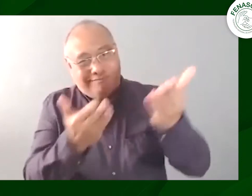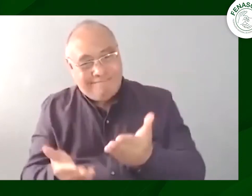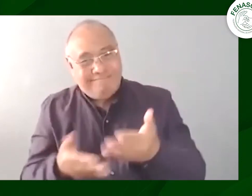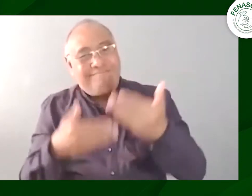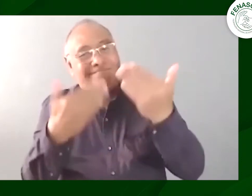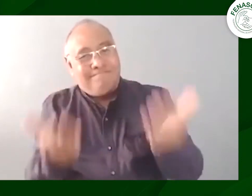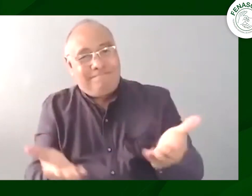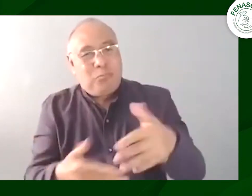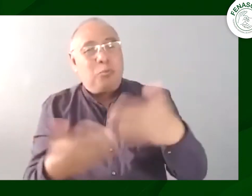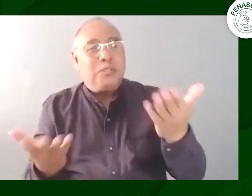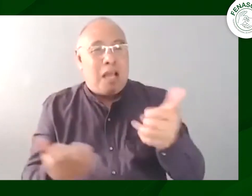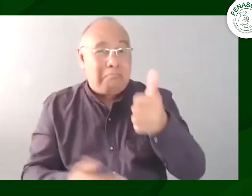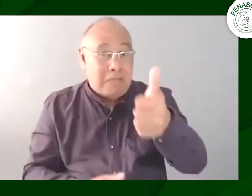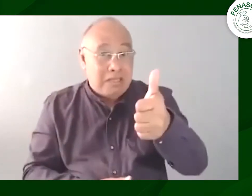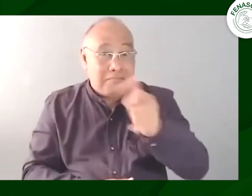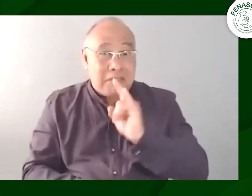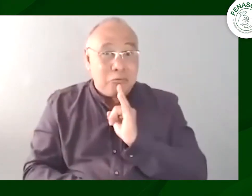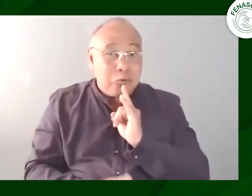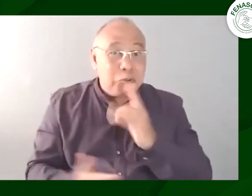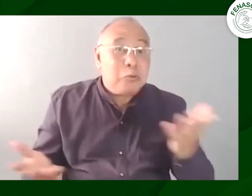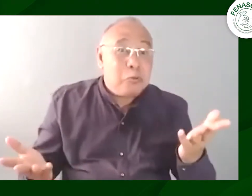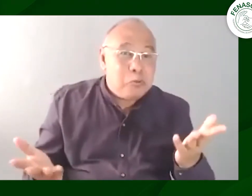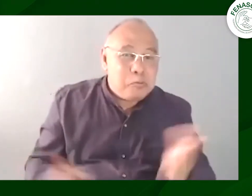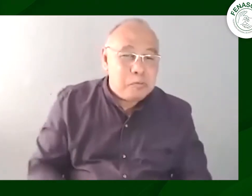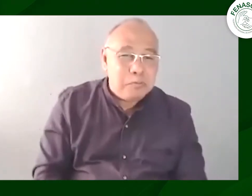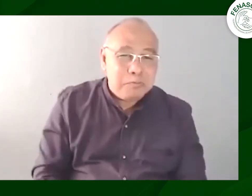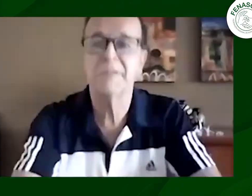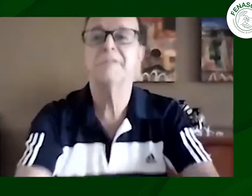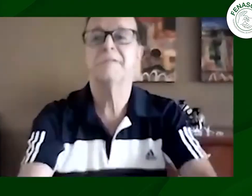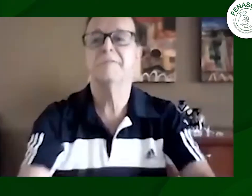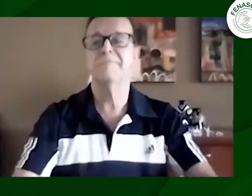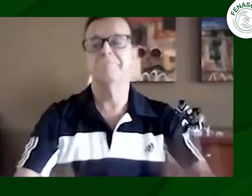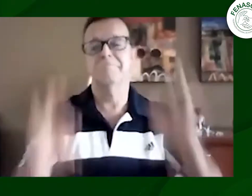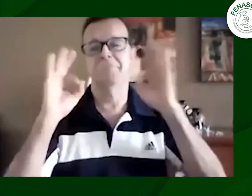respecto héctor cuéntanos cómo estás cómo va todo por los eeuu